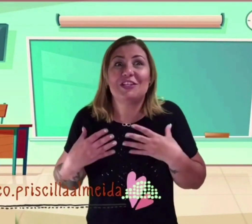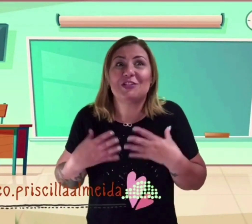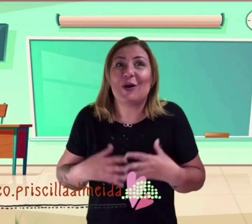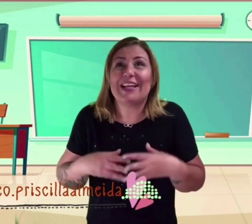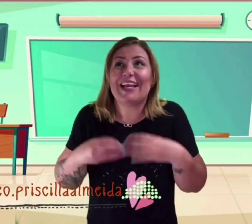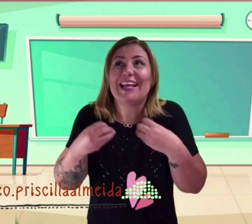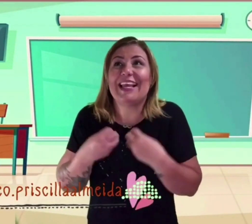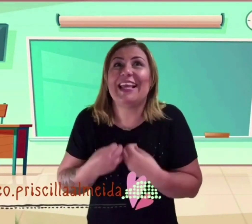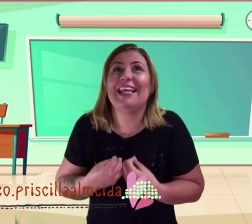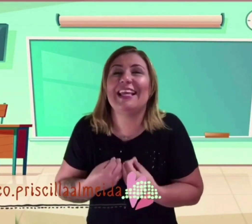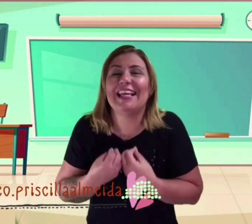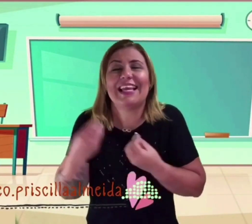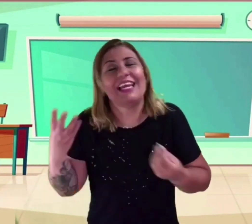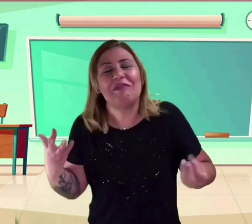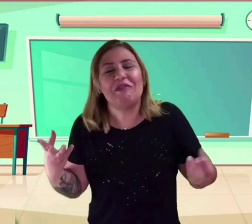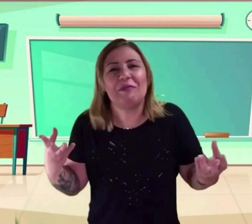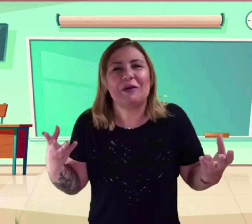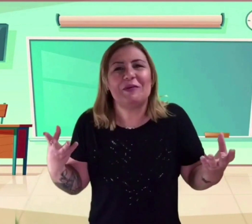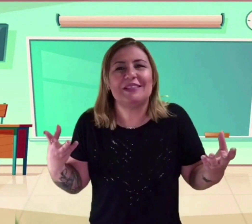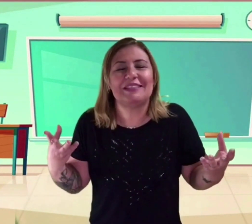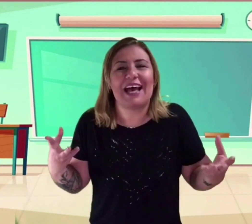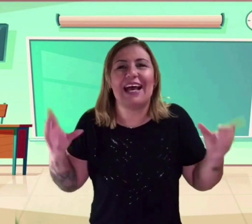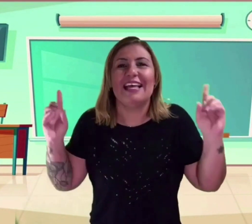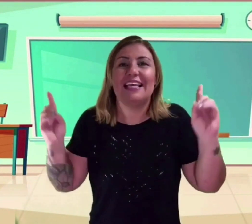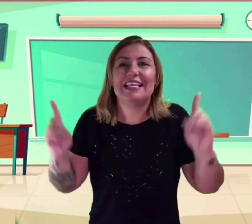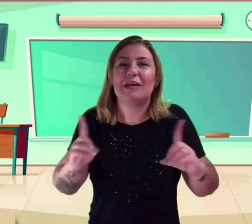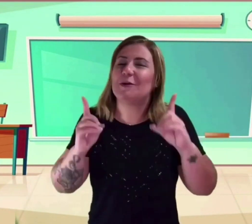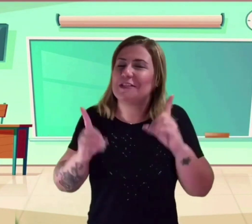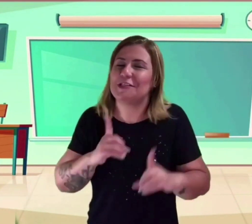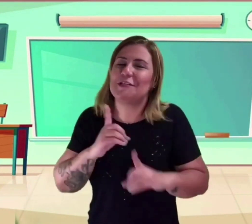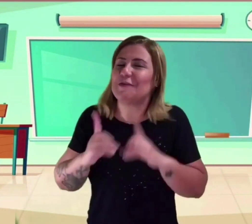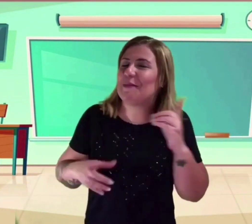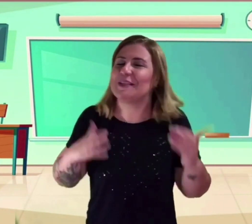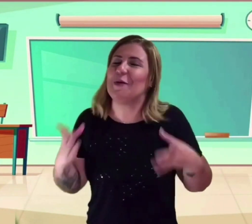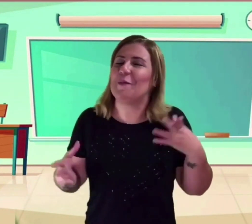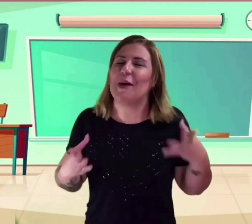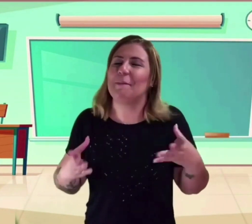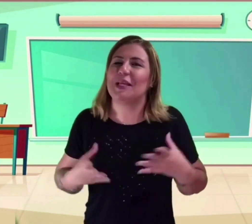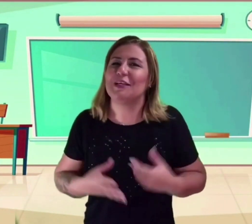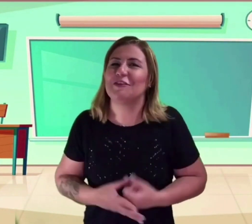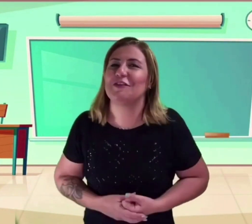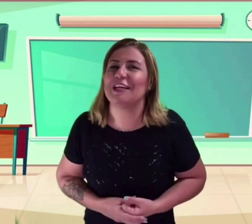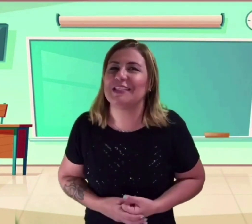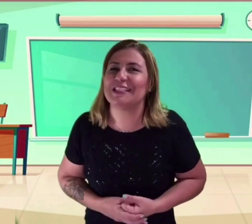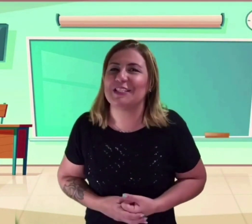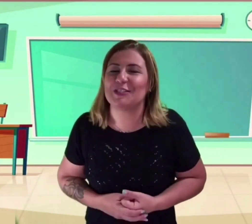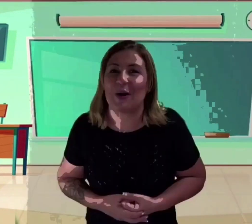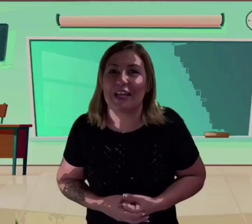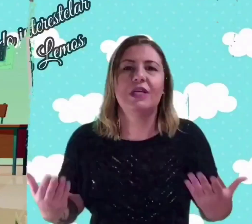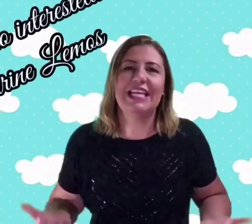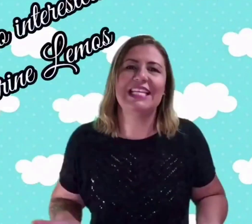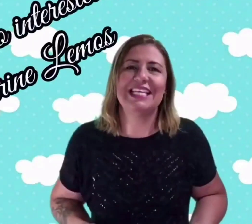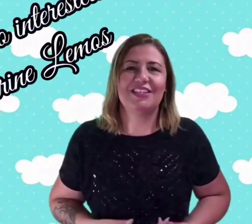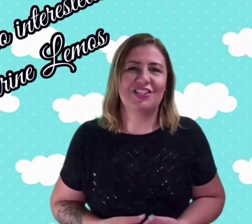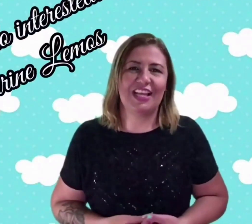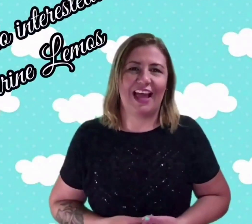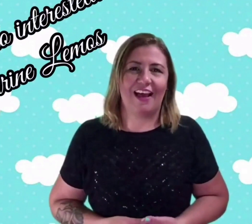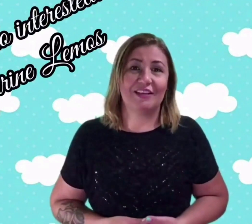história incrível para começar e depois a gente vai bater um papinho no final dessa história. Interestelar.